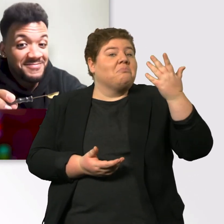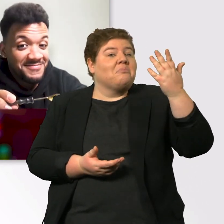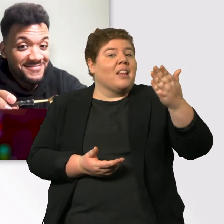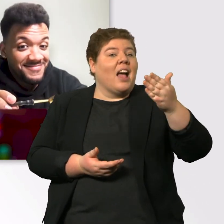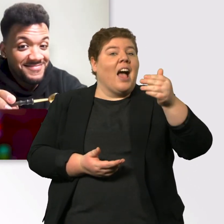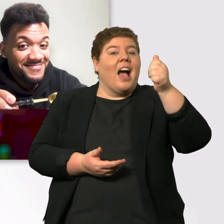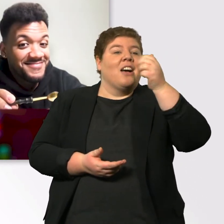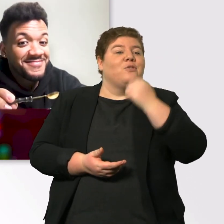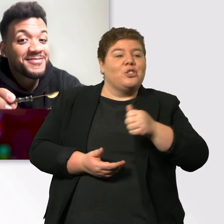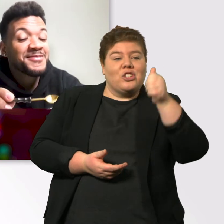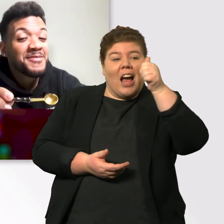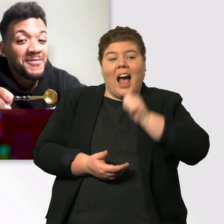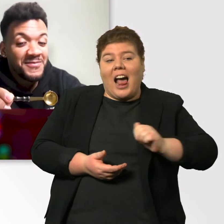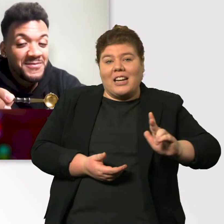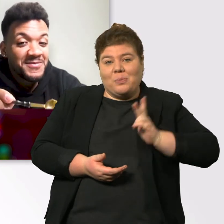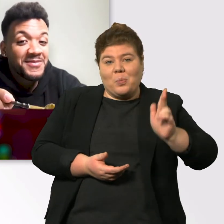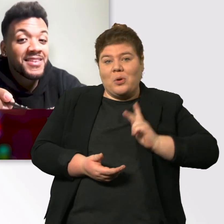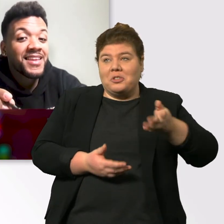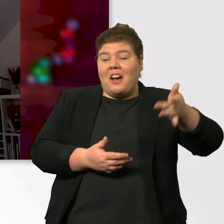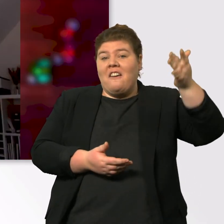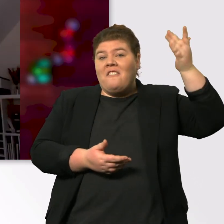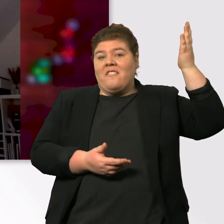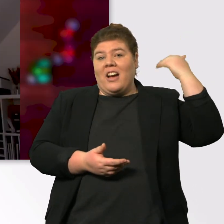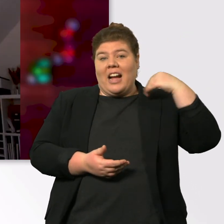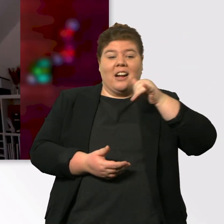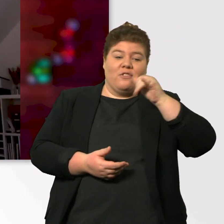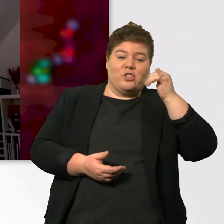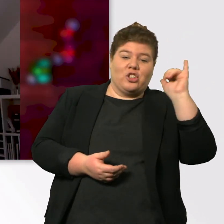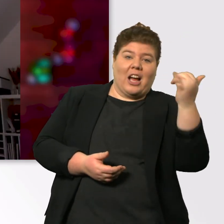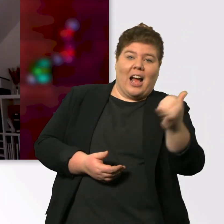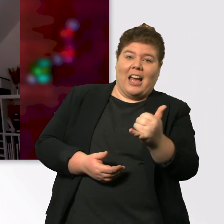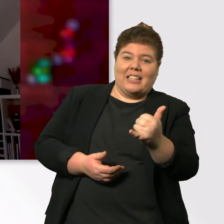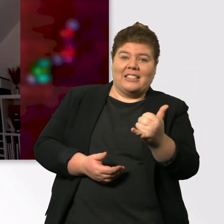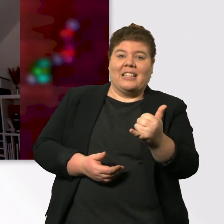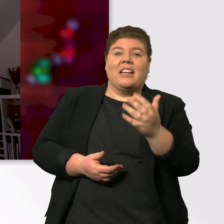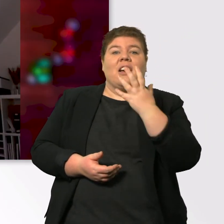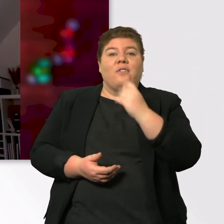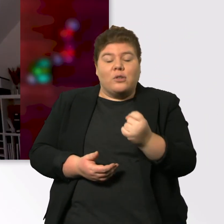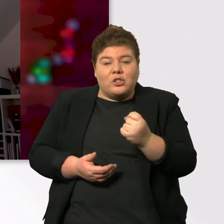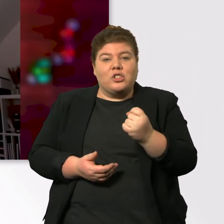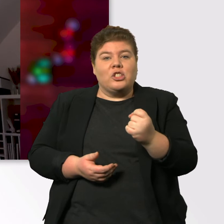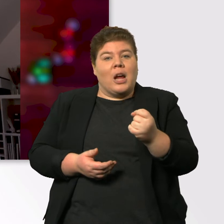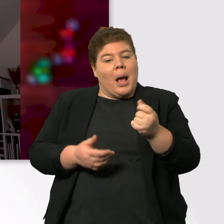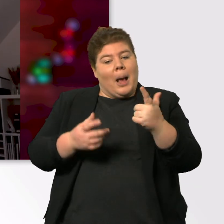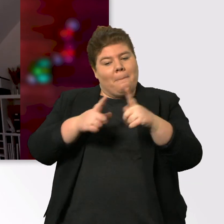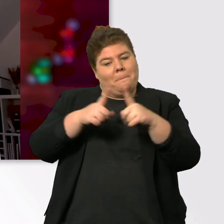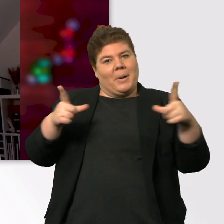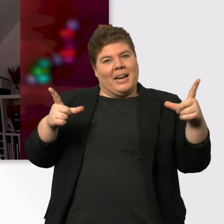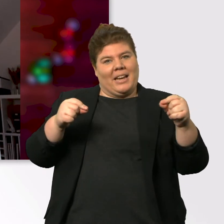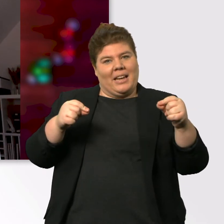sein möchtest, zurück in die Zeit, Vergangenheit reiben möchtest und unbedingt Briefe mit Wachsstempeln möchtest,